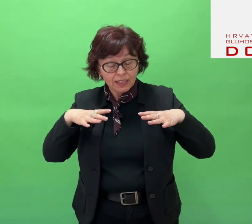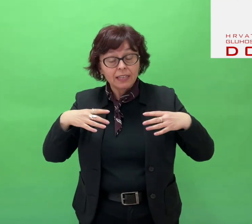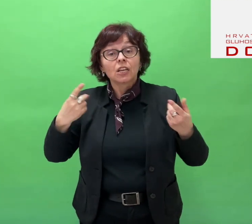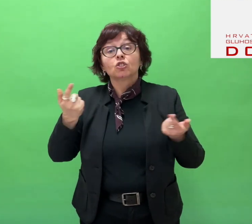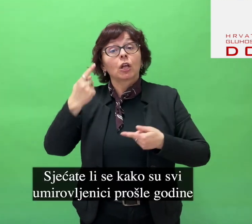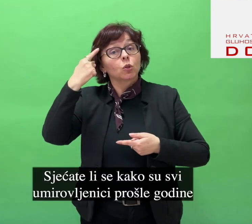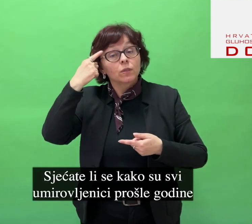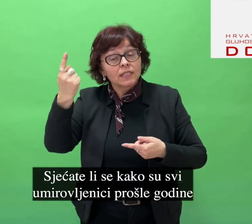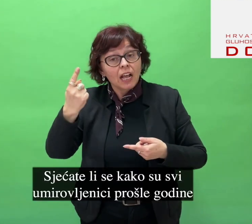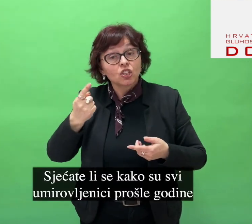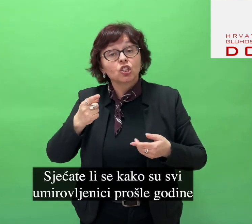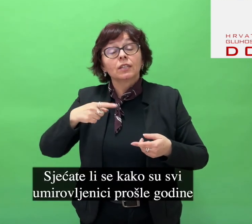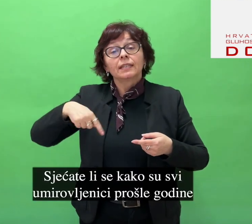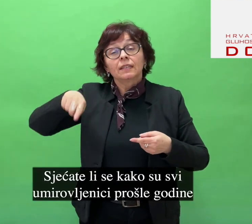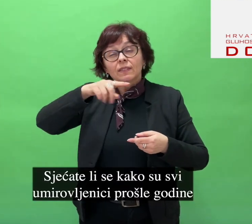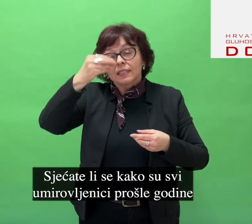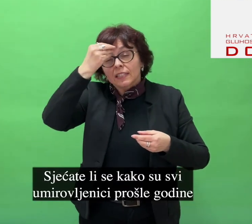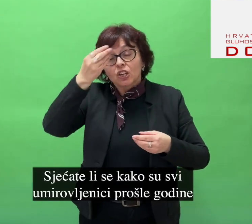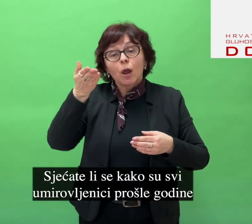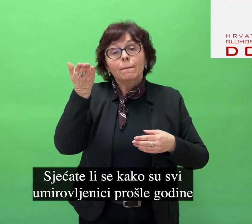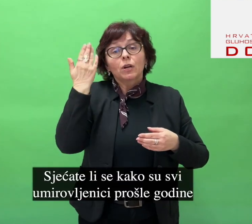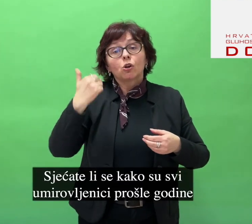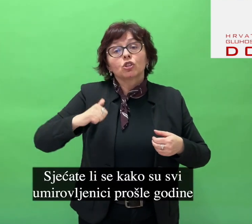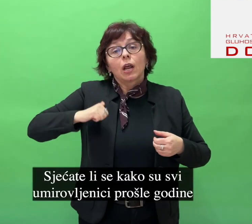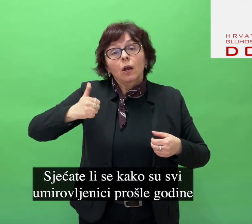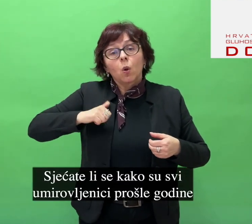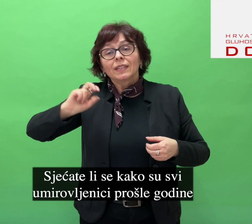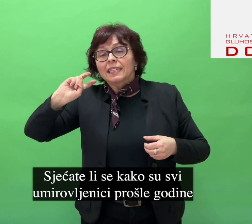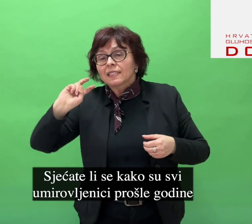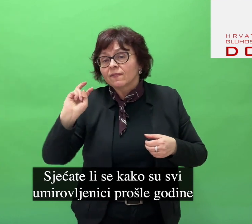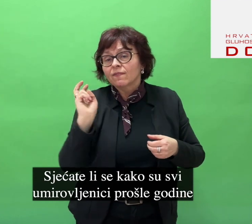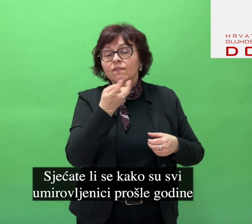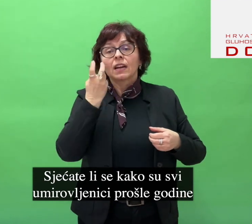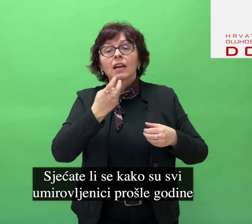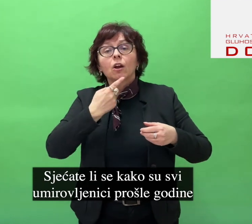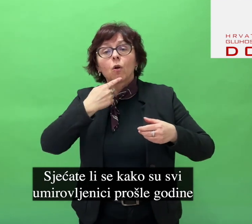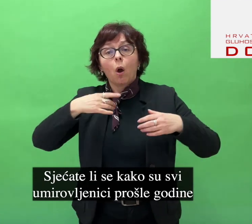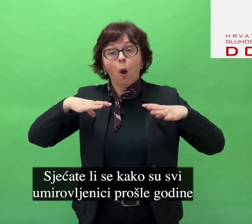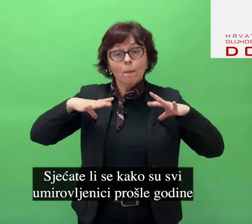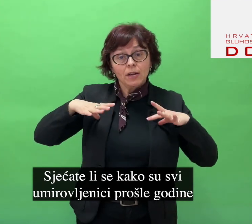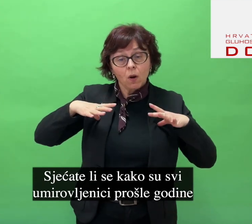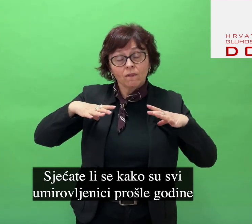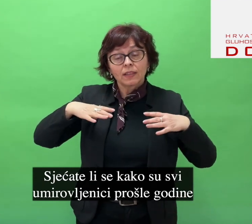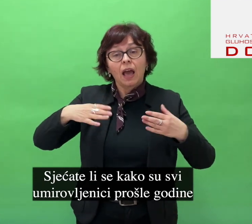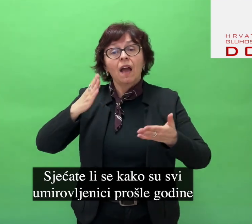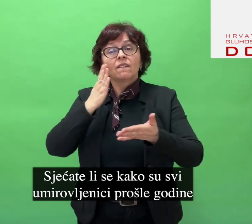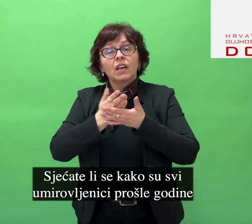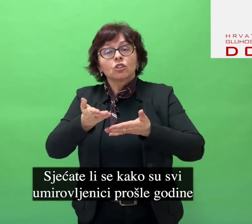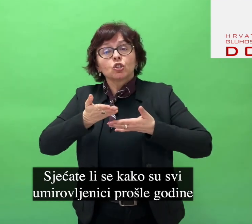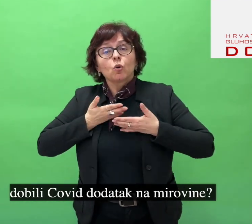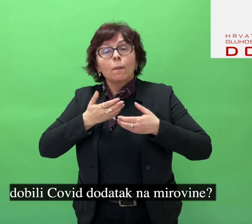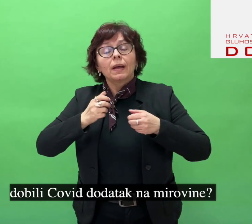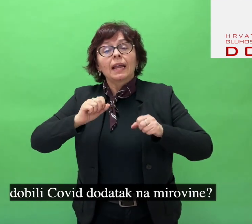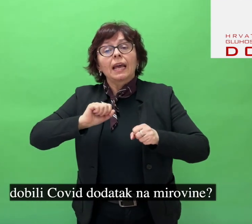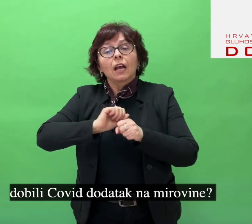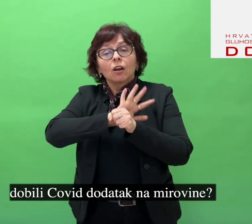Sjećate se kako su svi umirovljenici prošle godine dobili COVID